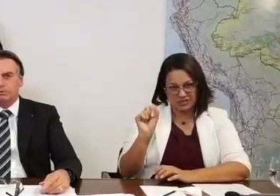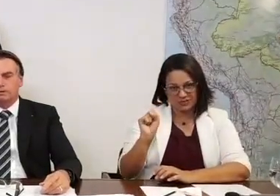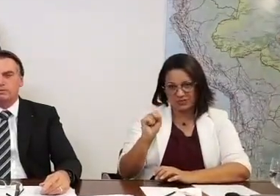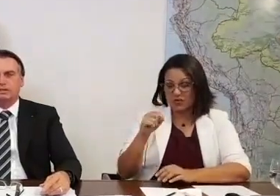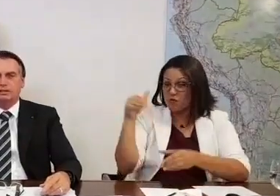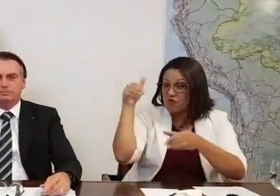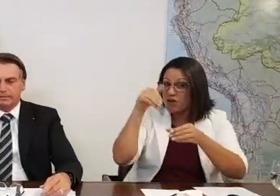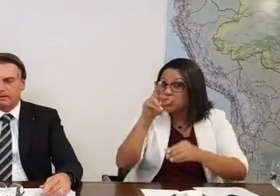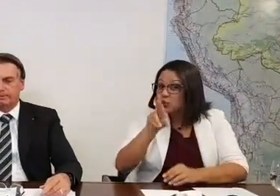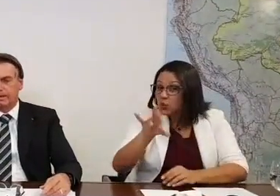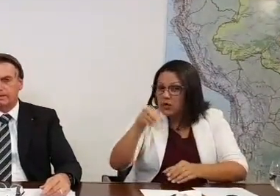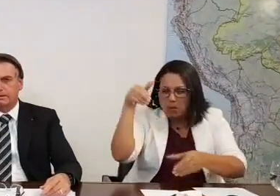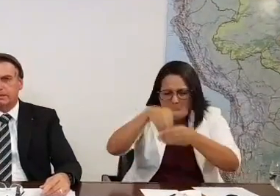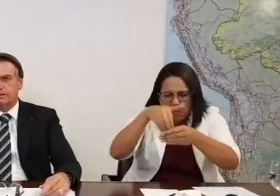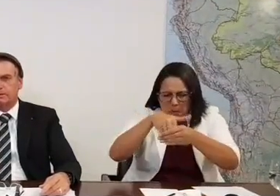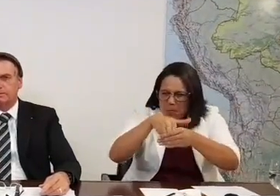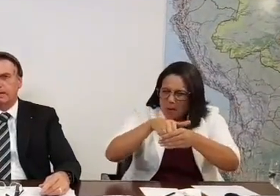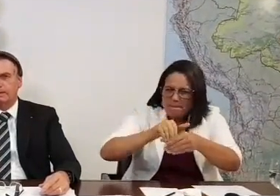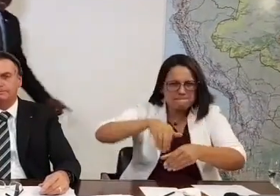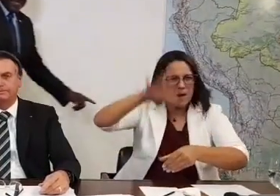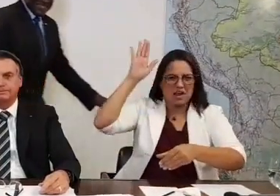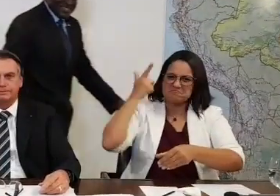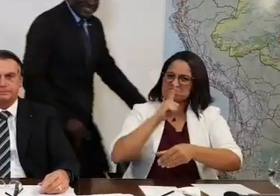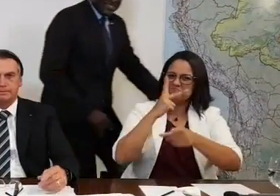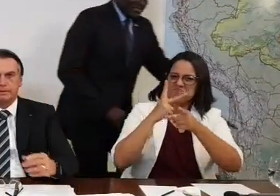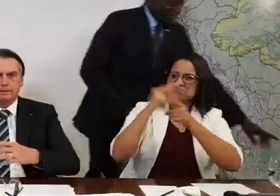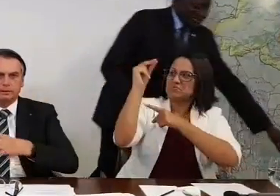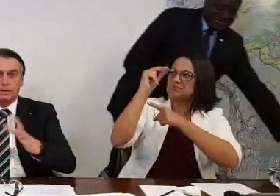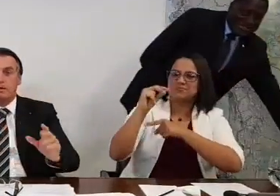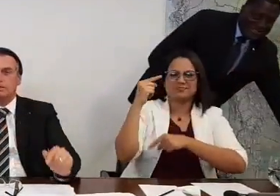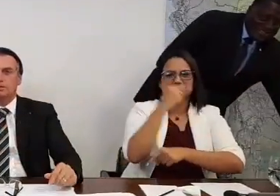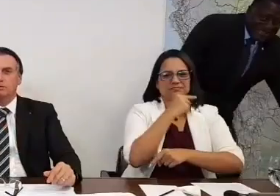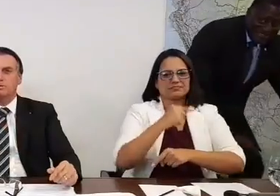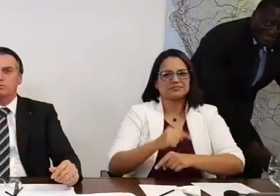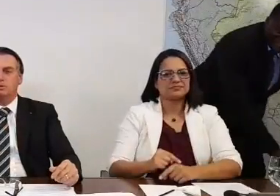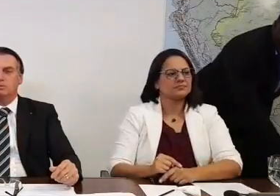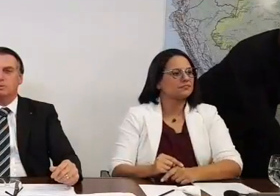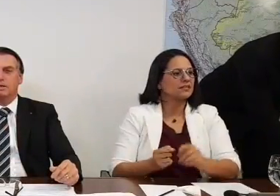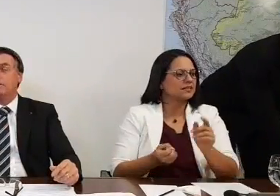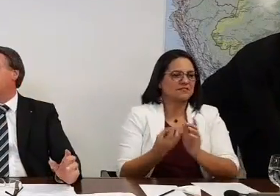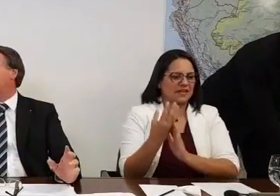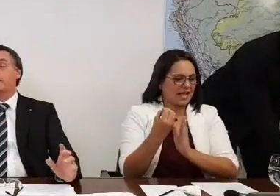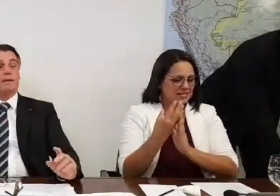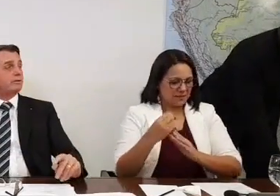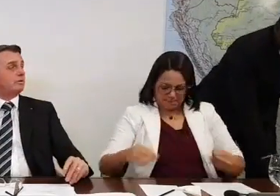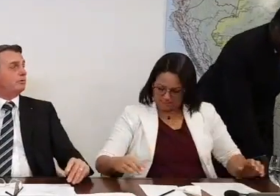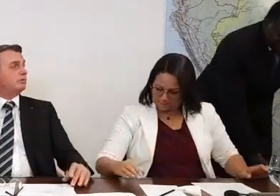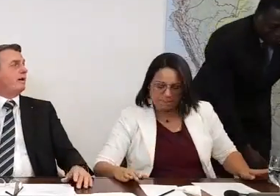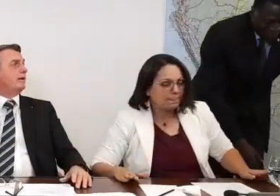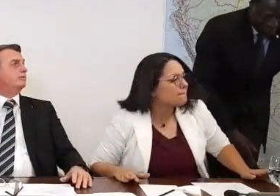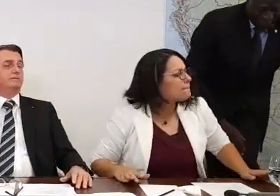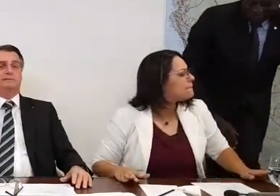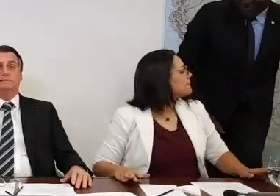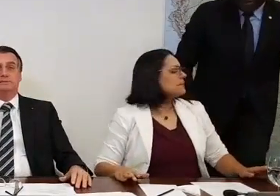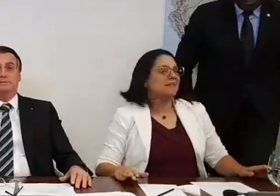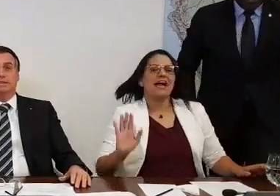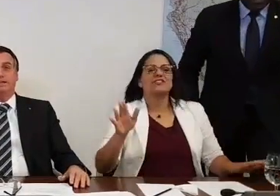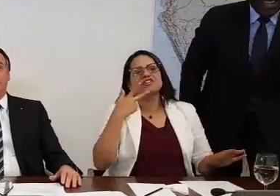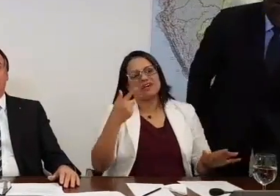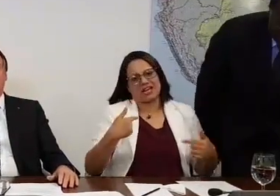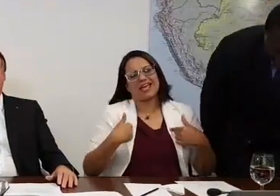votado no Rio de Janeiro, é um prazer tê-lo ao nosso lado, tem viajado muito comigo por aí, às vezes se apresenta como um sueco,